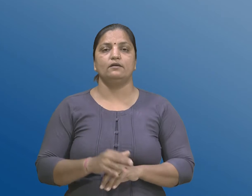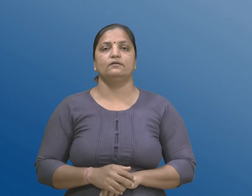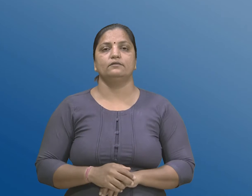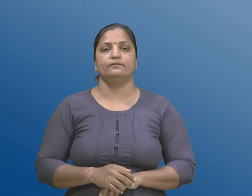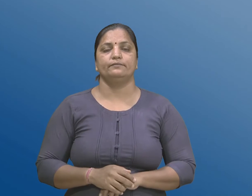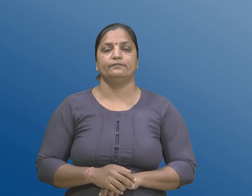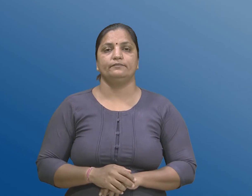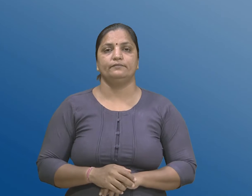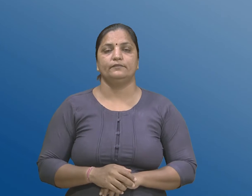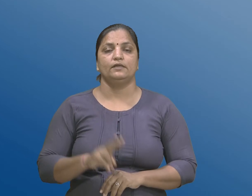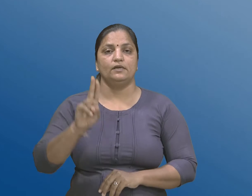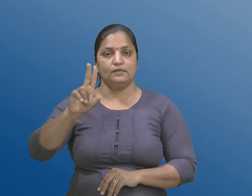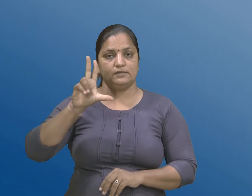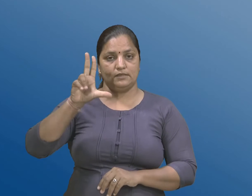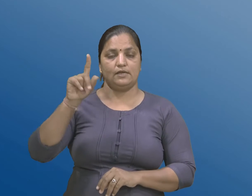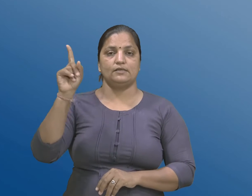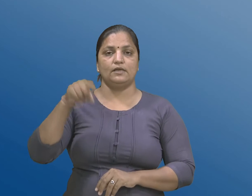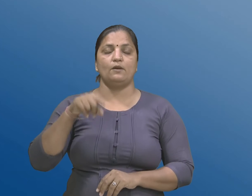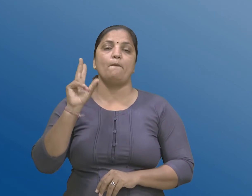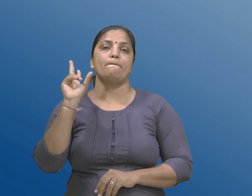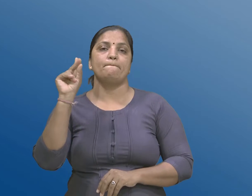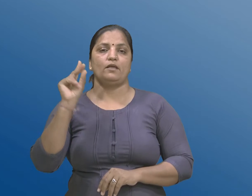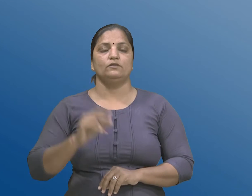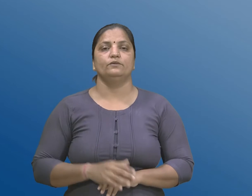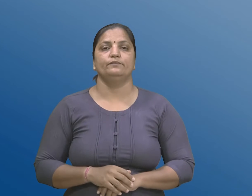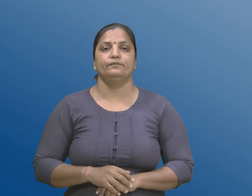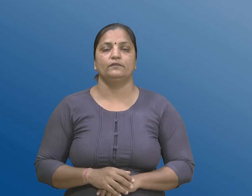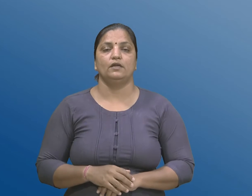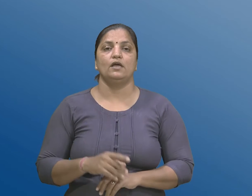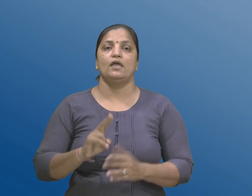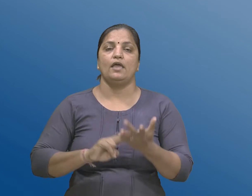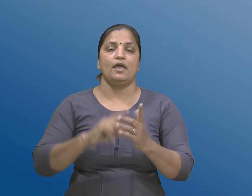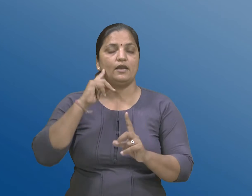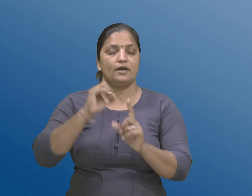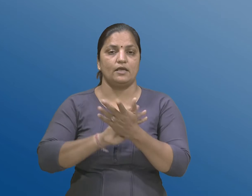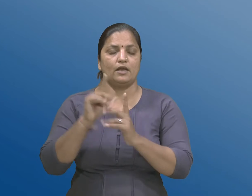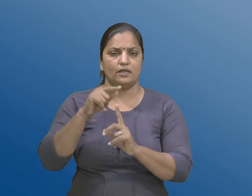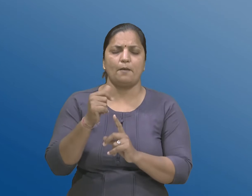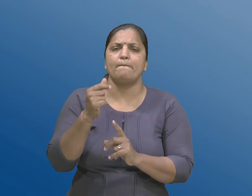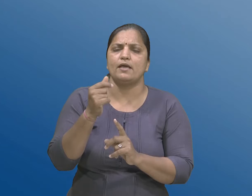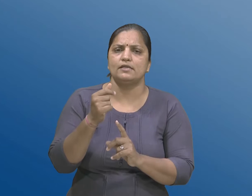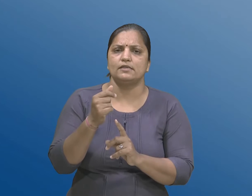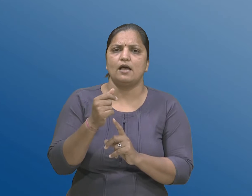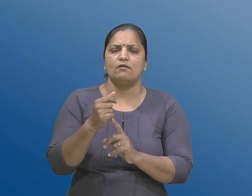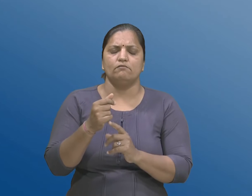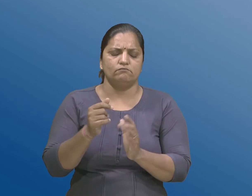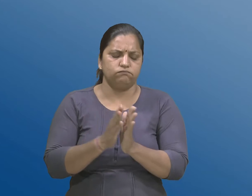सत्याशी नू बिजु निधिना हिसाबोनू अन्यवेशन इटलेके